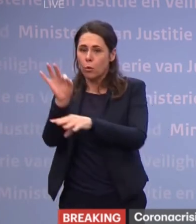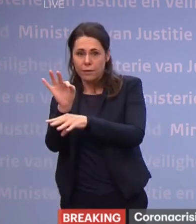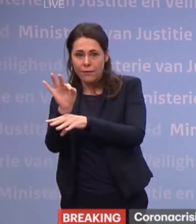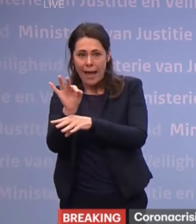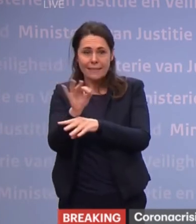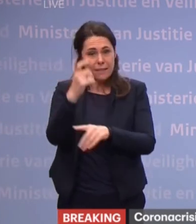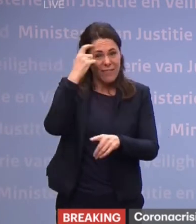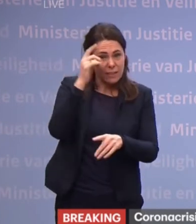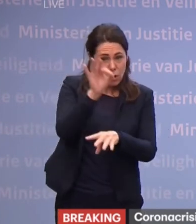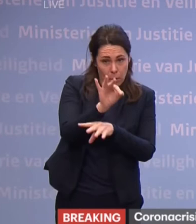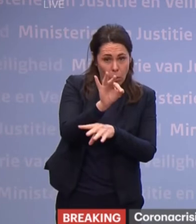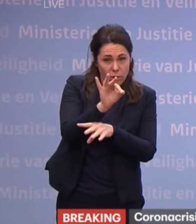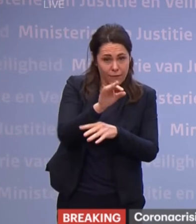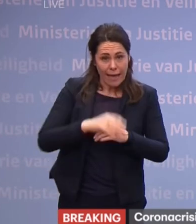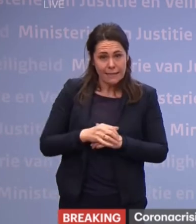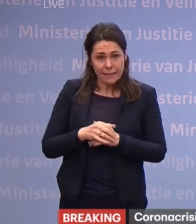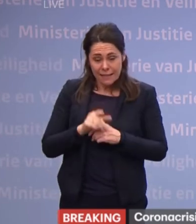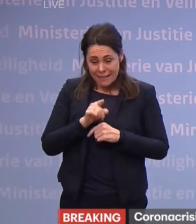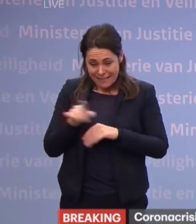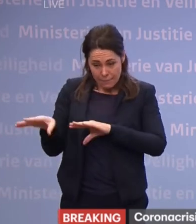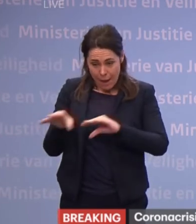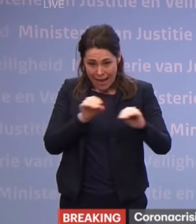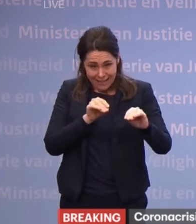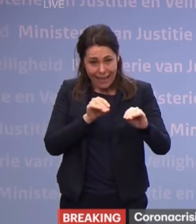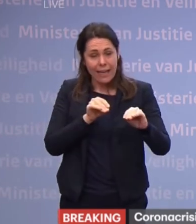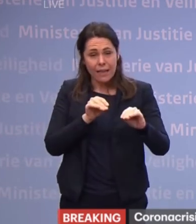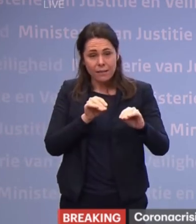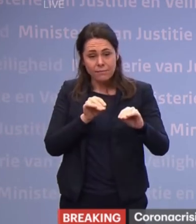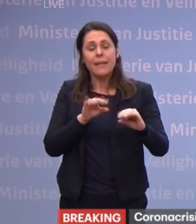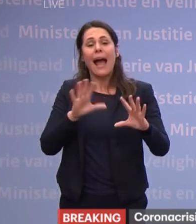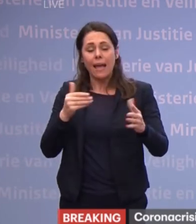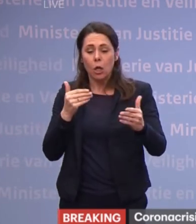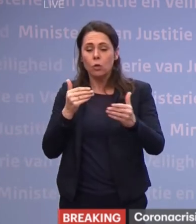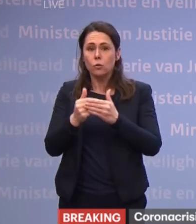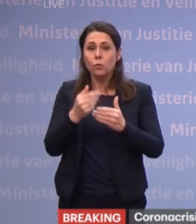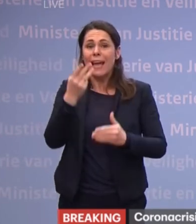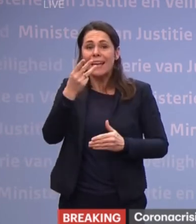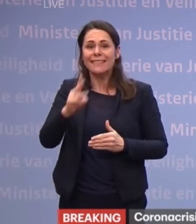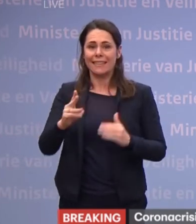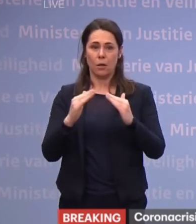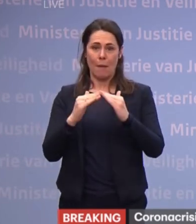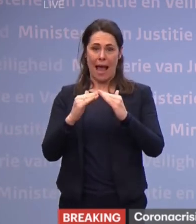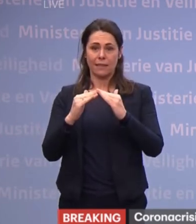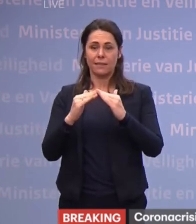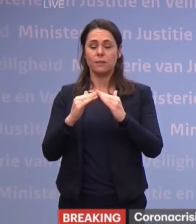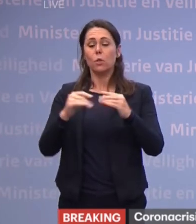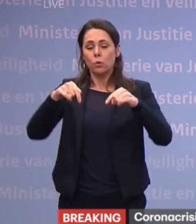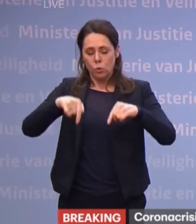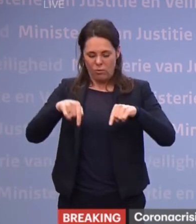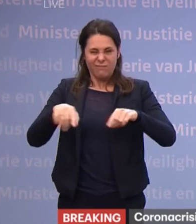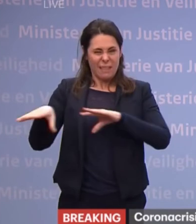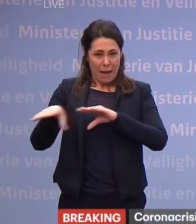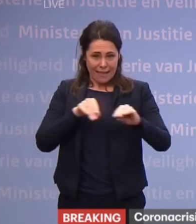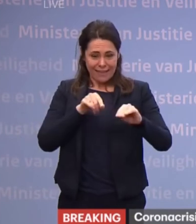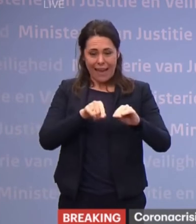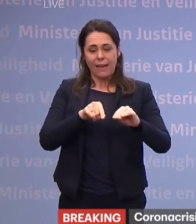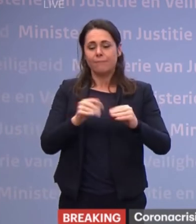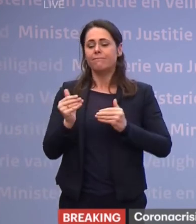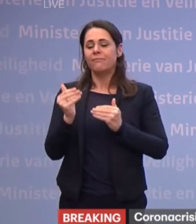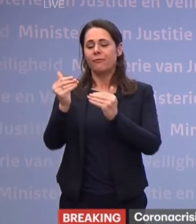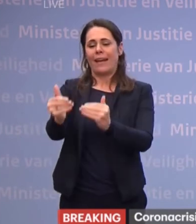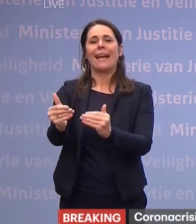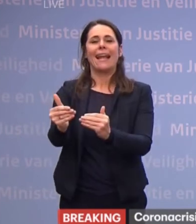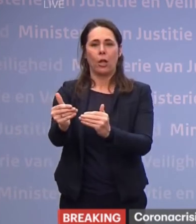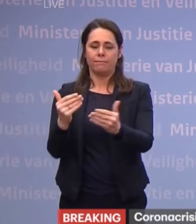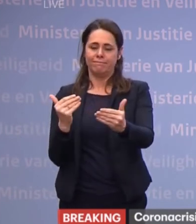en het wetenschappelijk onderwijs. Die zouden tot 31 maart duren. Ook deze maatregelen gaan worden verlengd